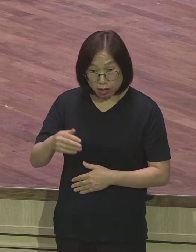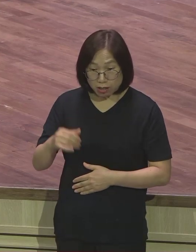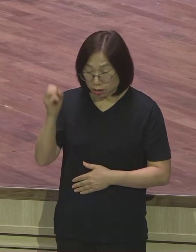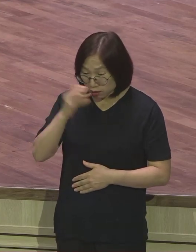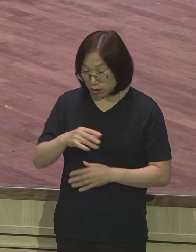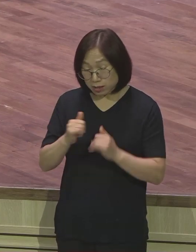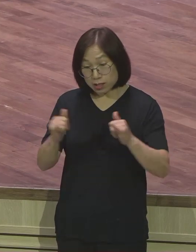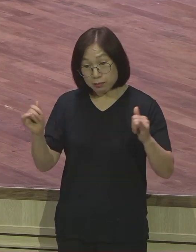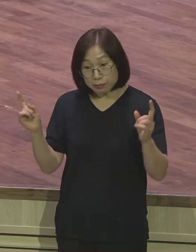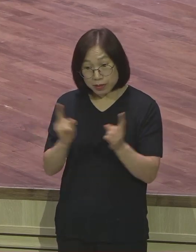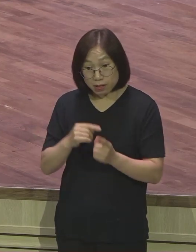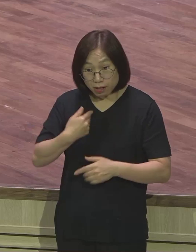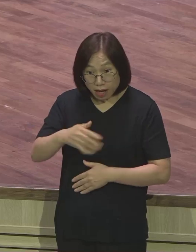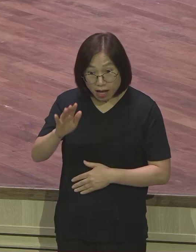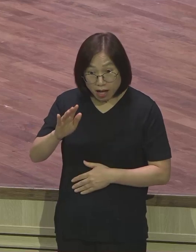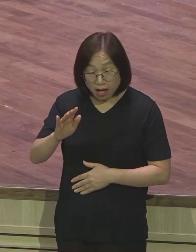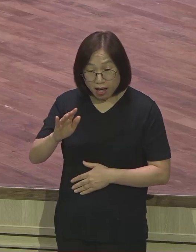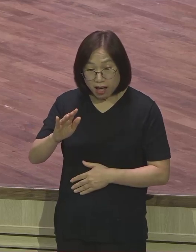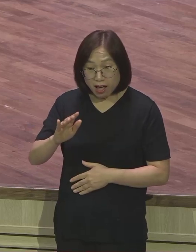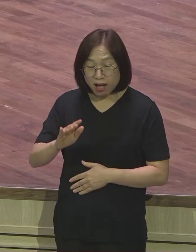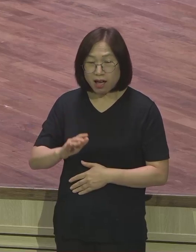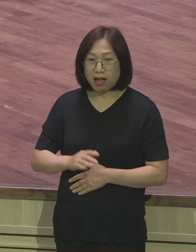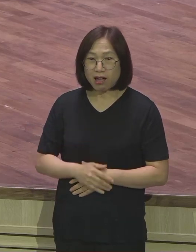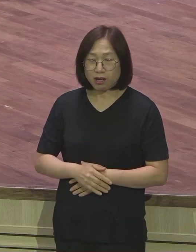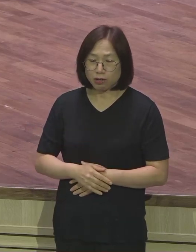그렇게 간다 어떻게 되겠습니까